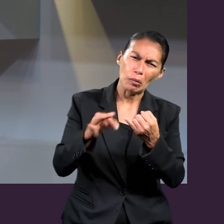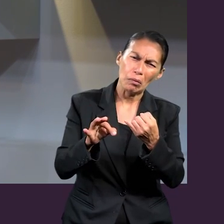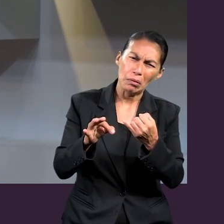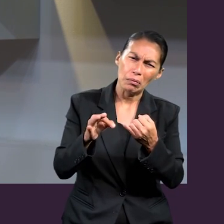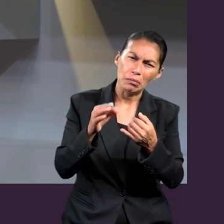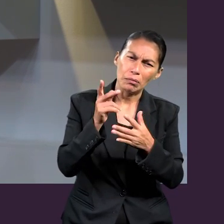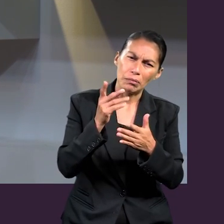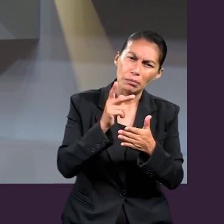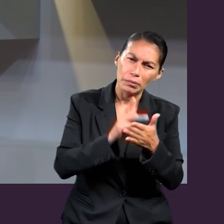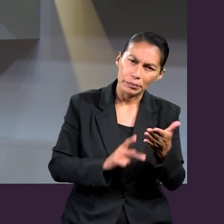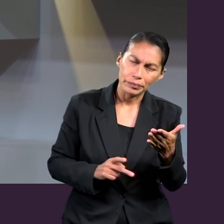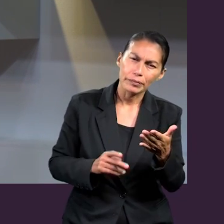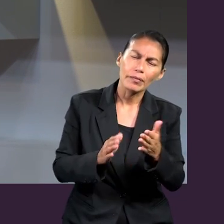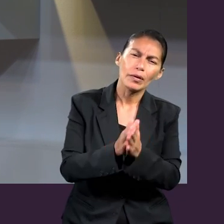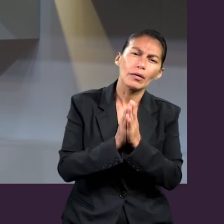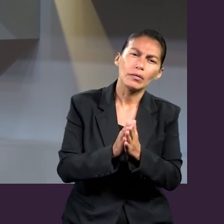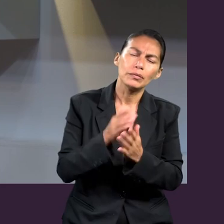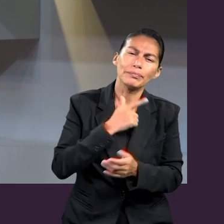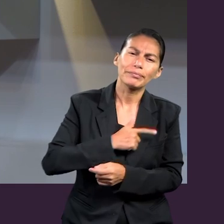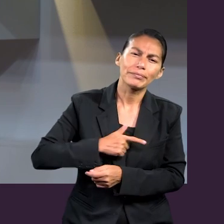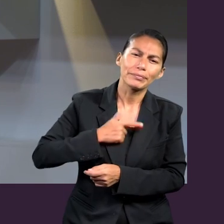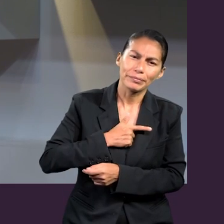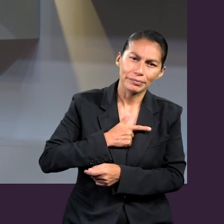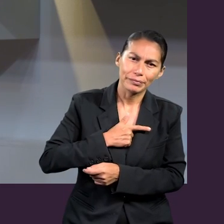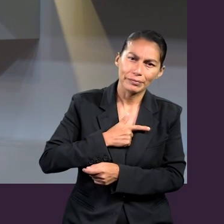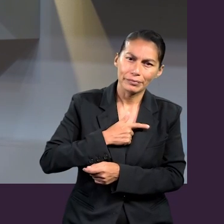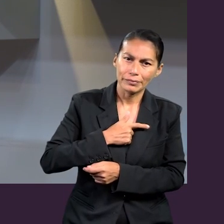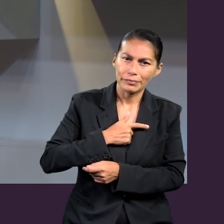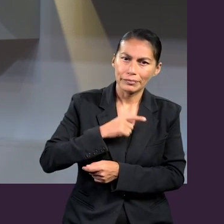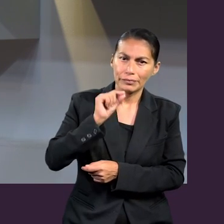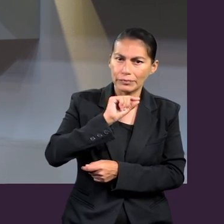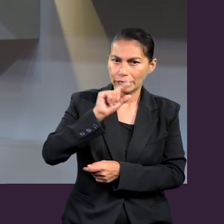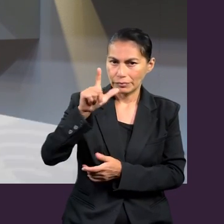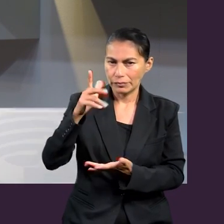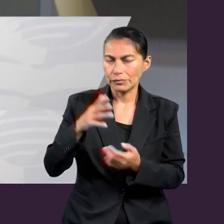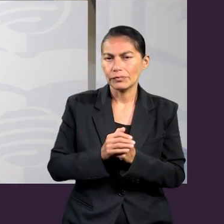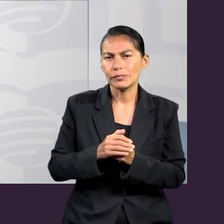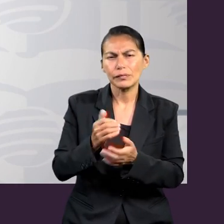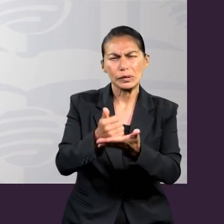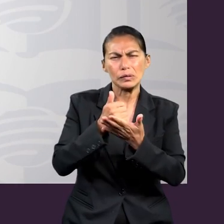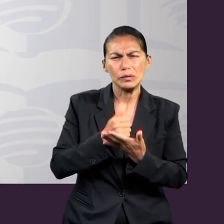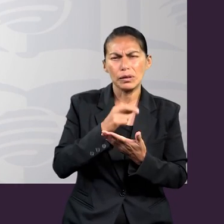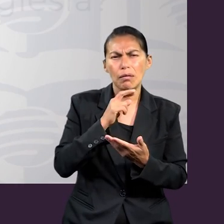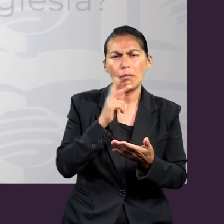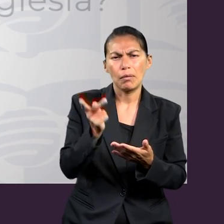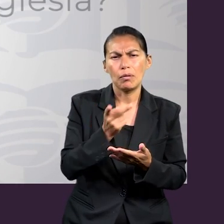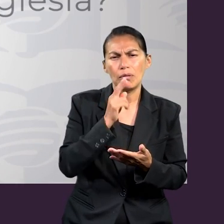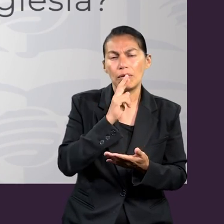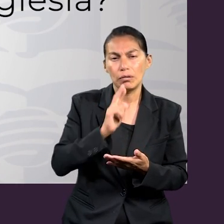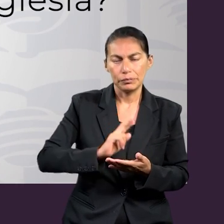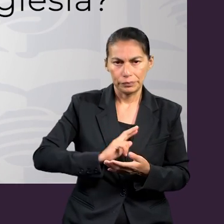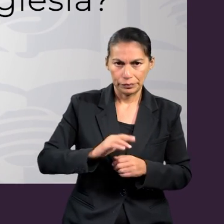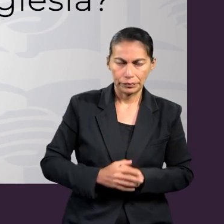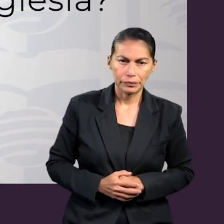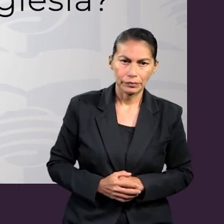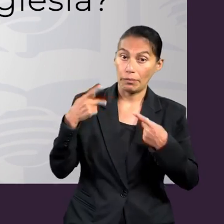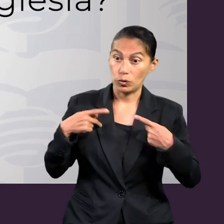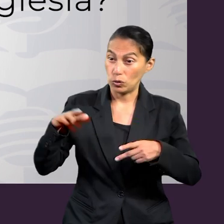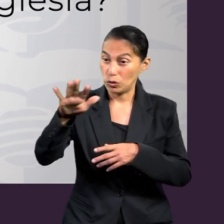el experto nos ayudara contestando una pregunta. La pregunta que tenemos es esta. ¿Qué peligro amenaza